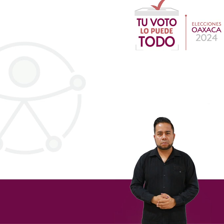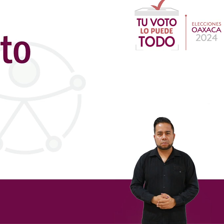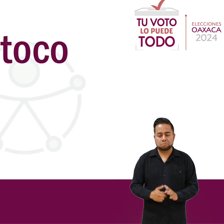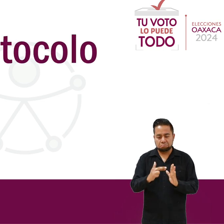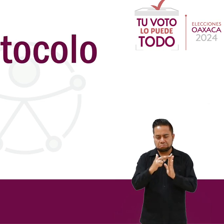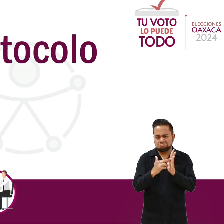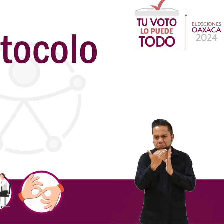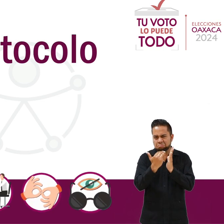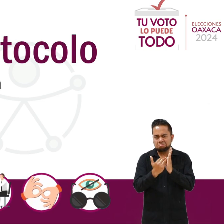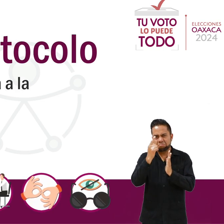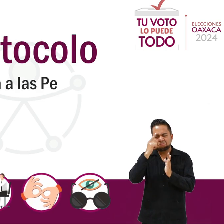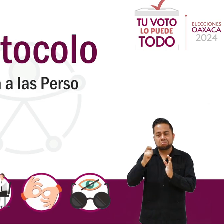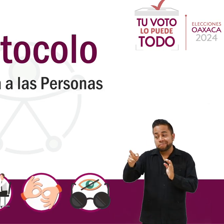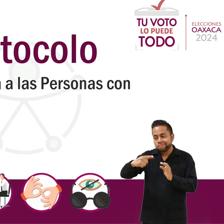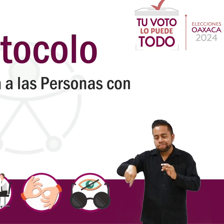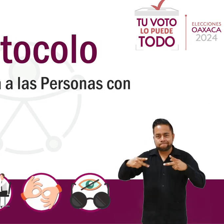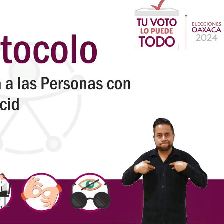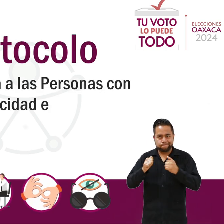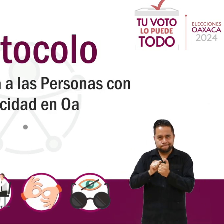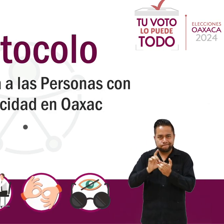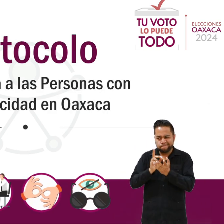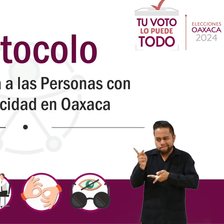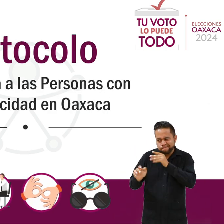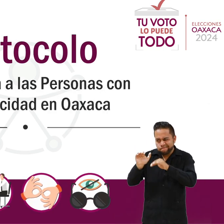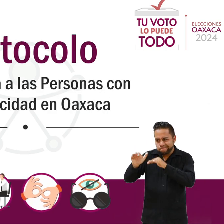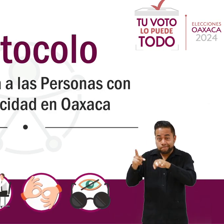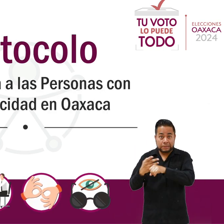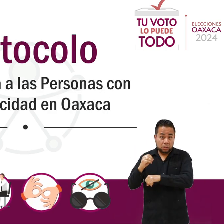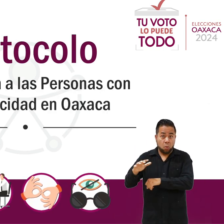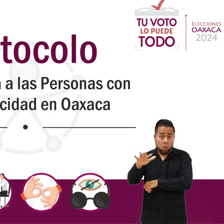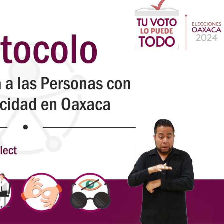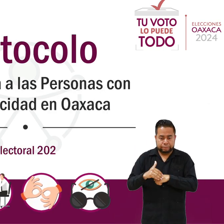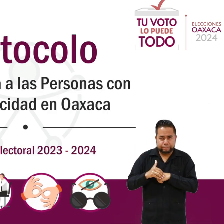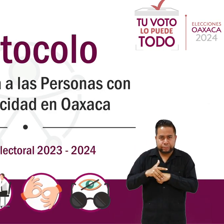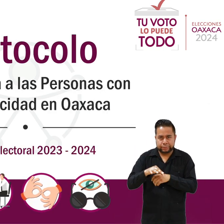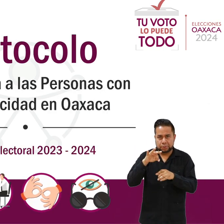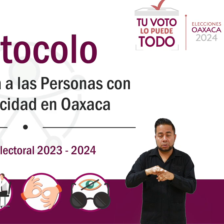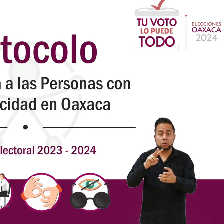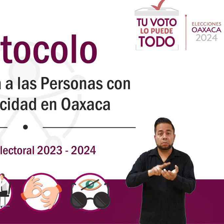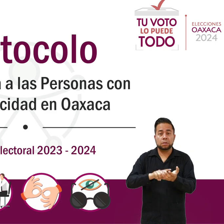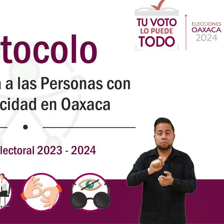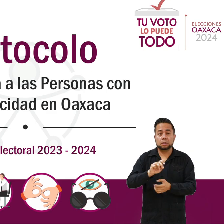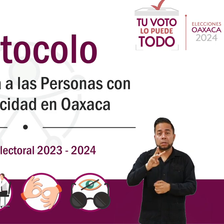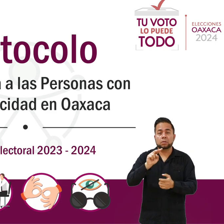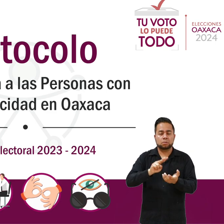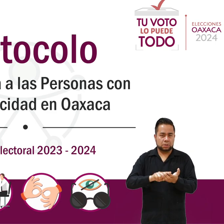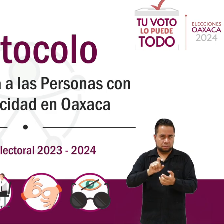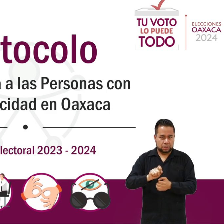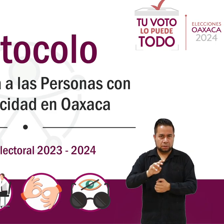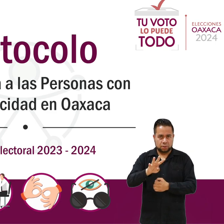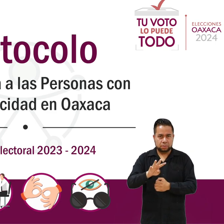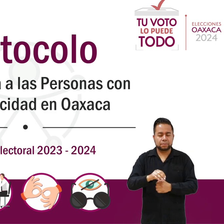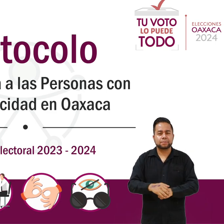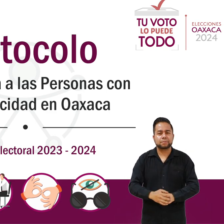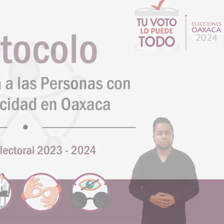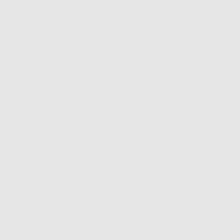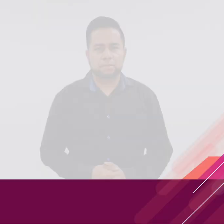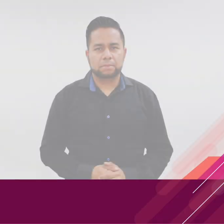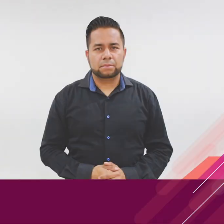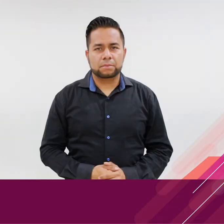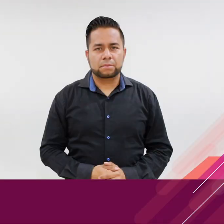Protocolo de consulta a las personas con discapacidad en Oaxaca. Proceso electoral 2023-2024.